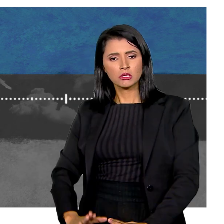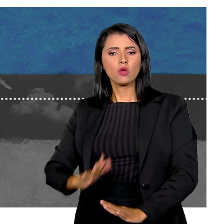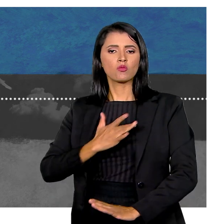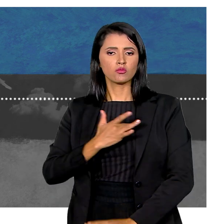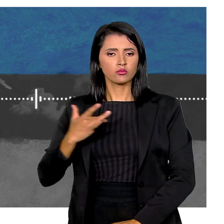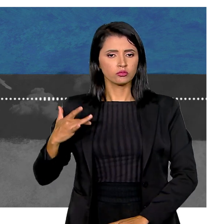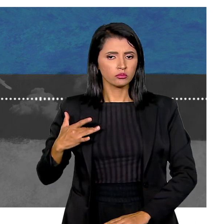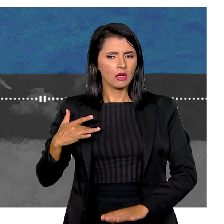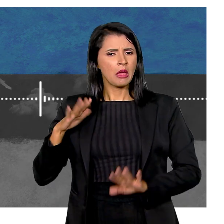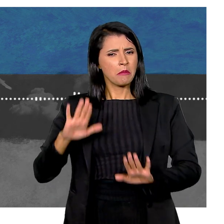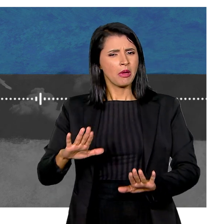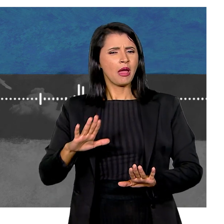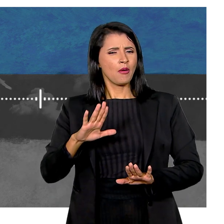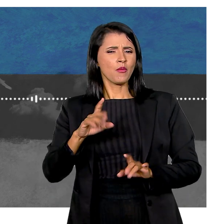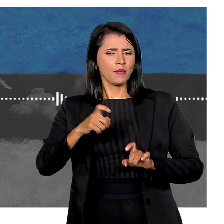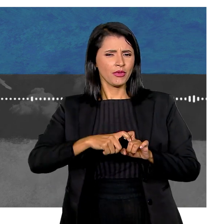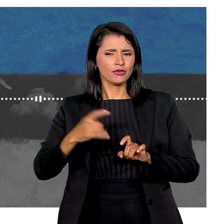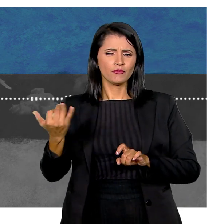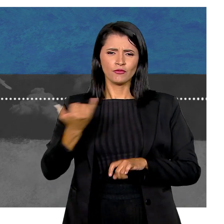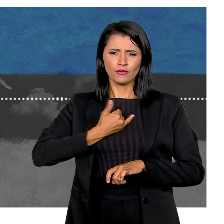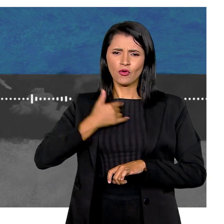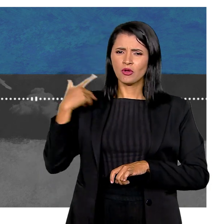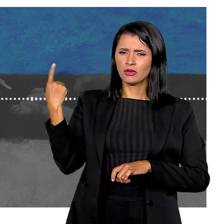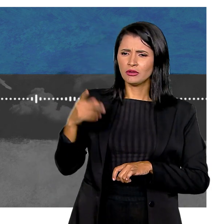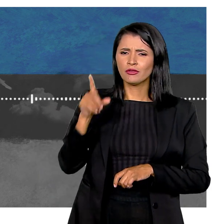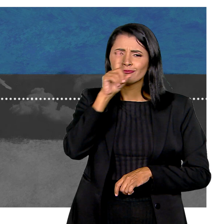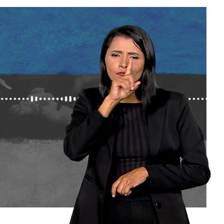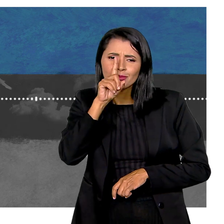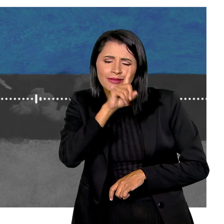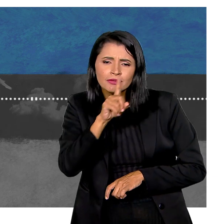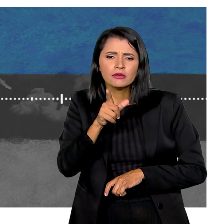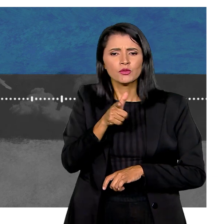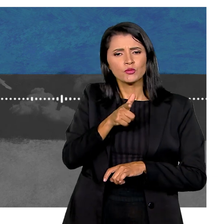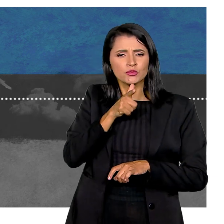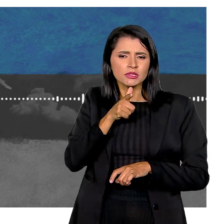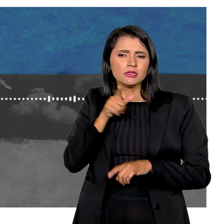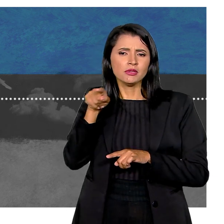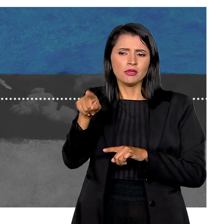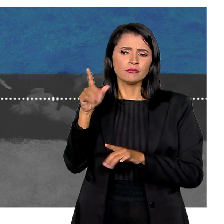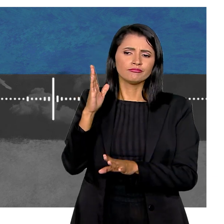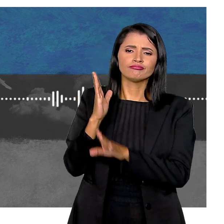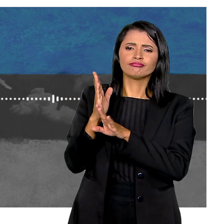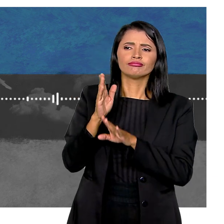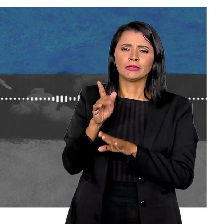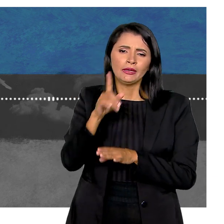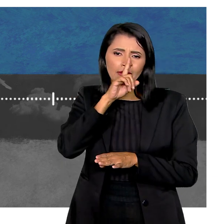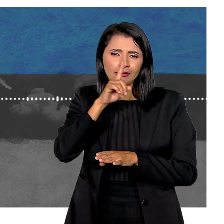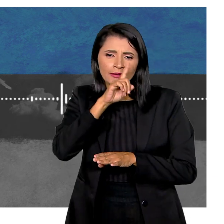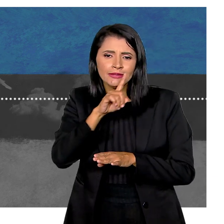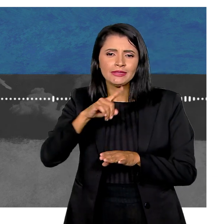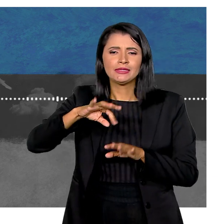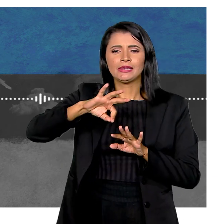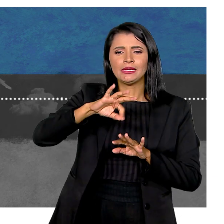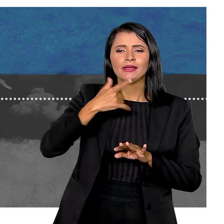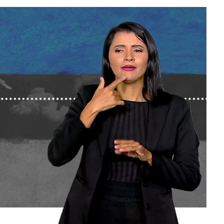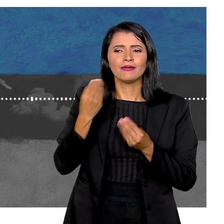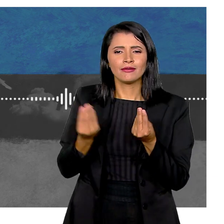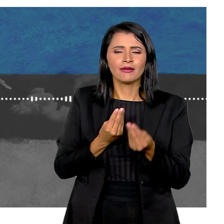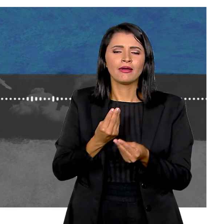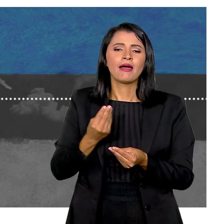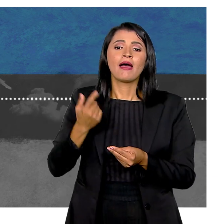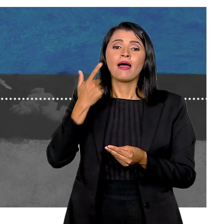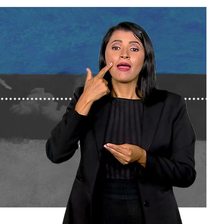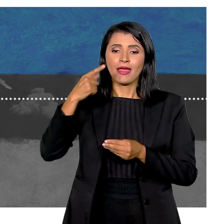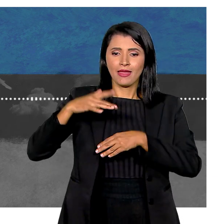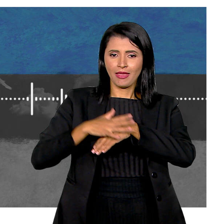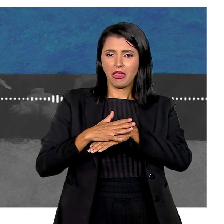saudável E só que aí os médicos vieram me informar Que ele havia nascido com uma má formaçãozinha na genitália E foi diagnosticado com hipostágio e